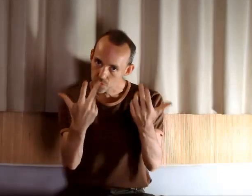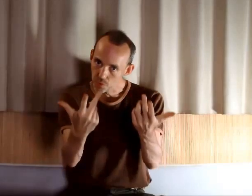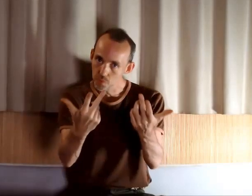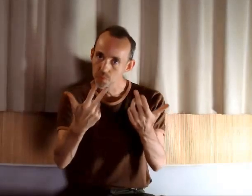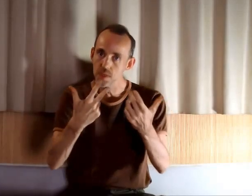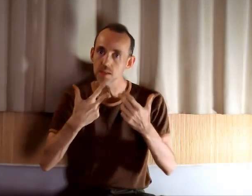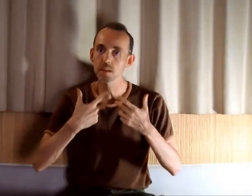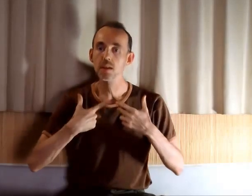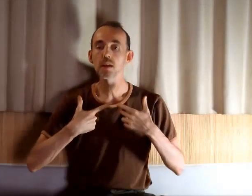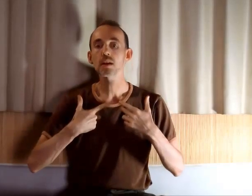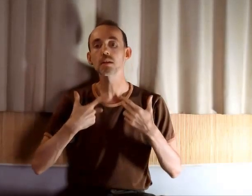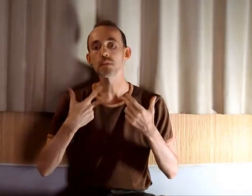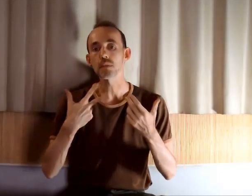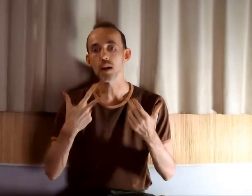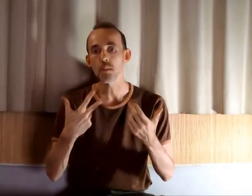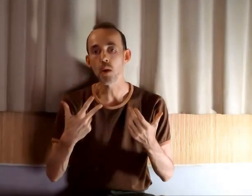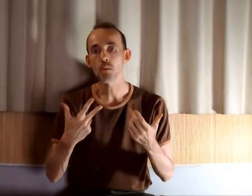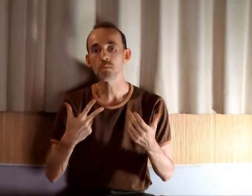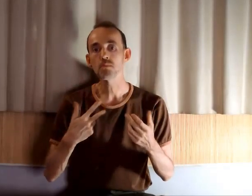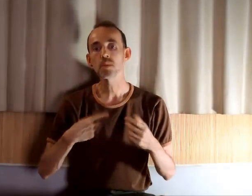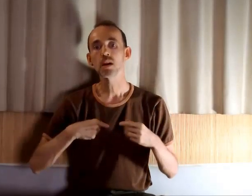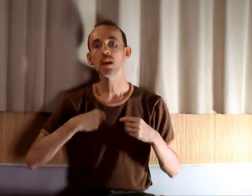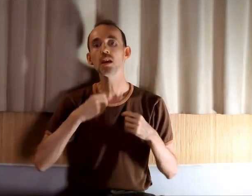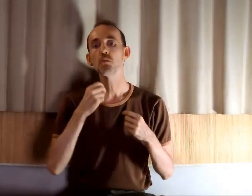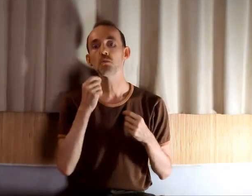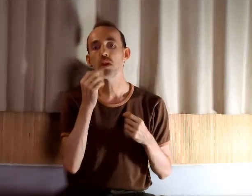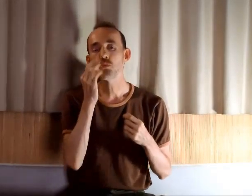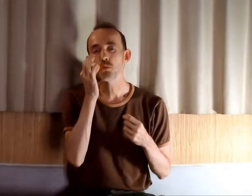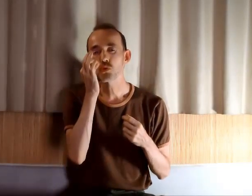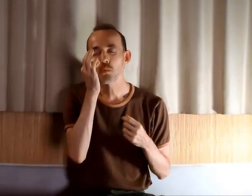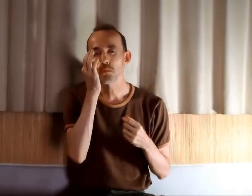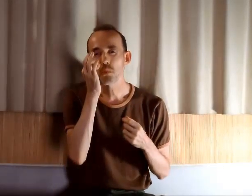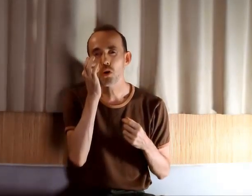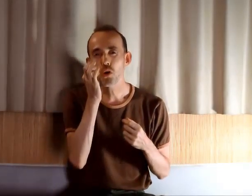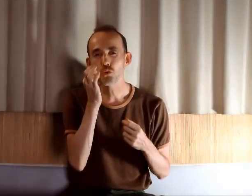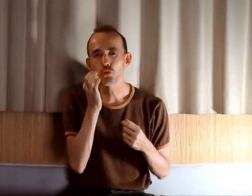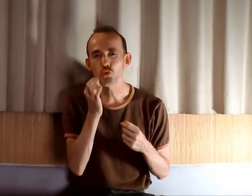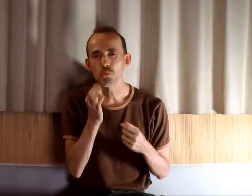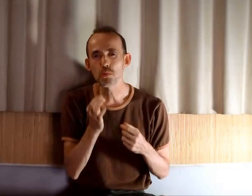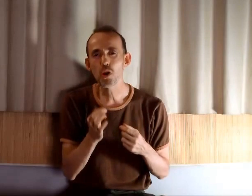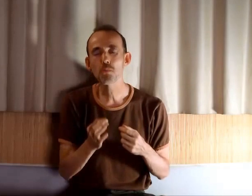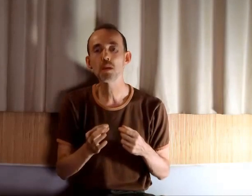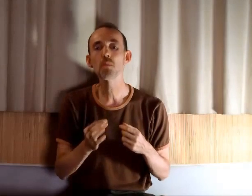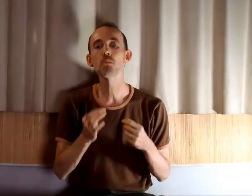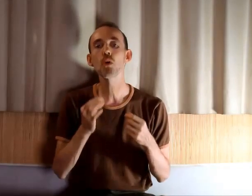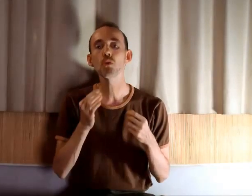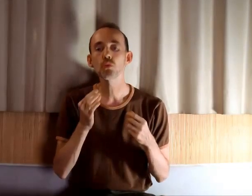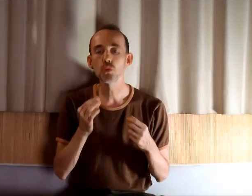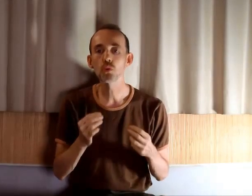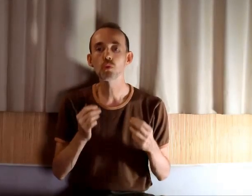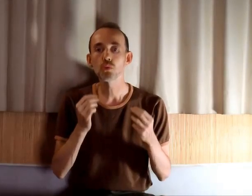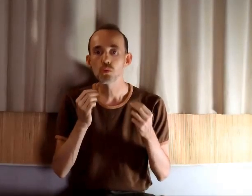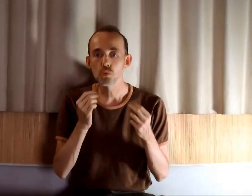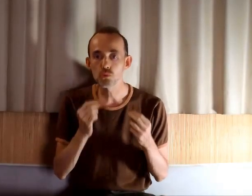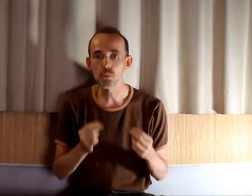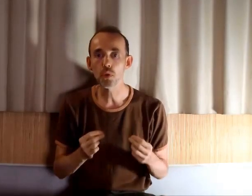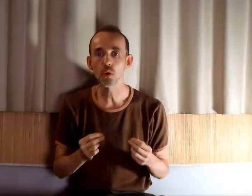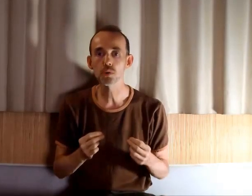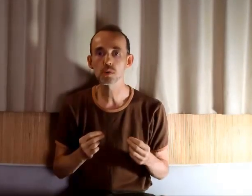ce que vous êtes vraiment, et où il y a eu ce tout premier moment de souffrance.